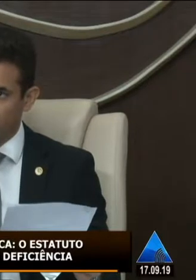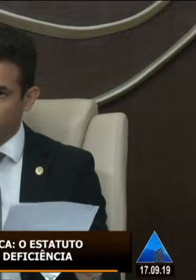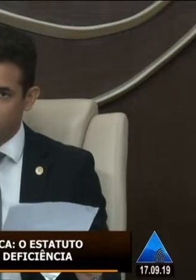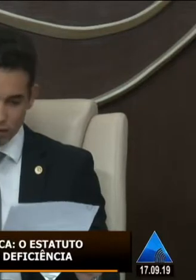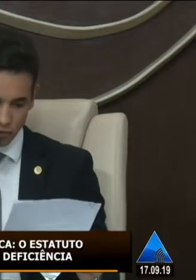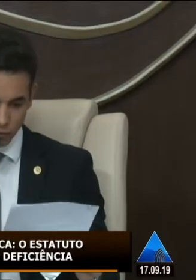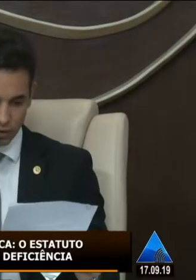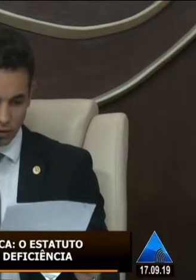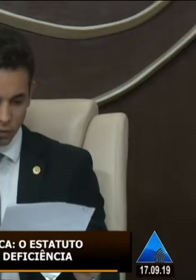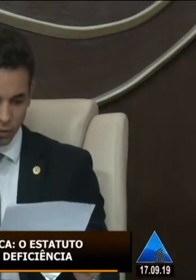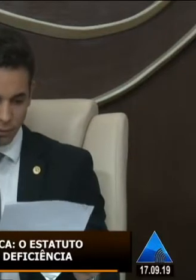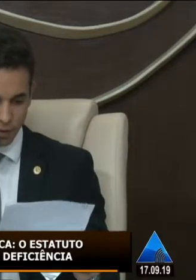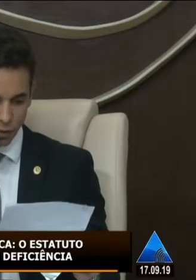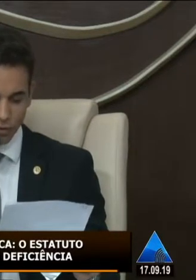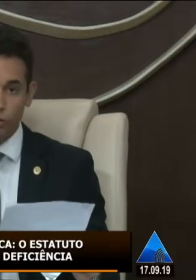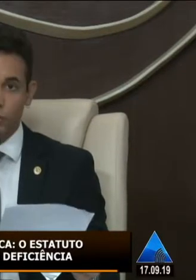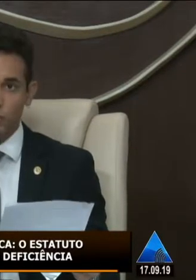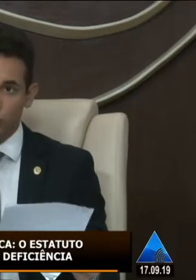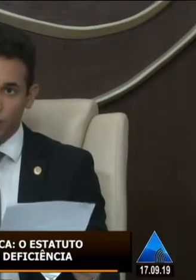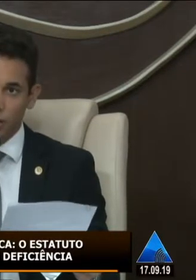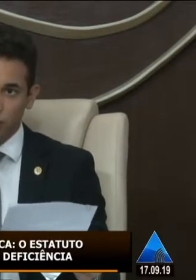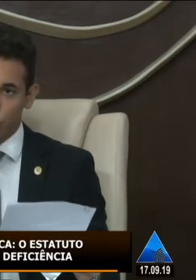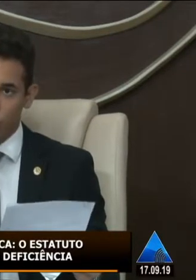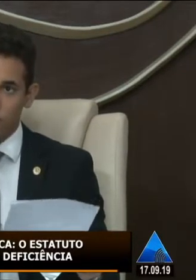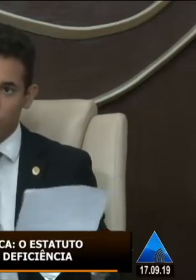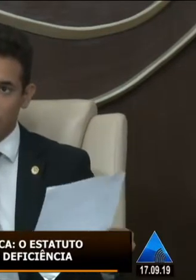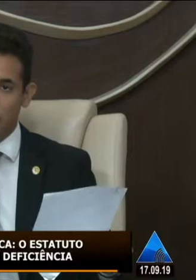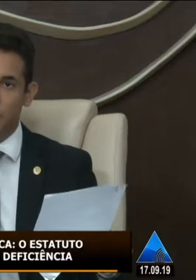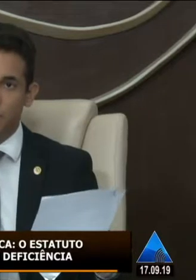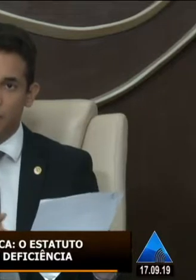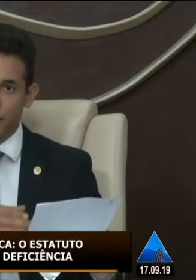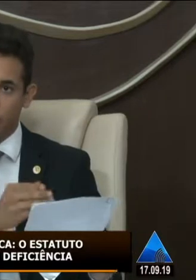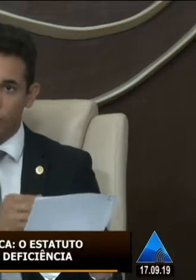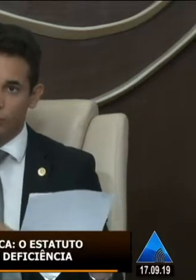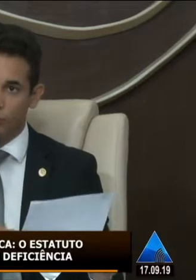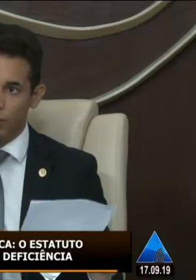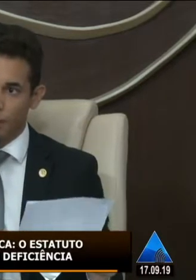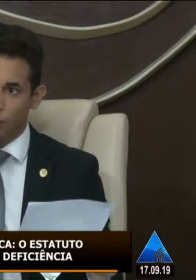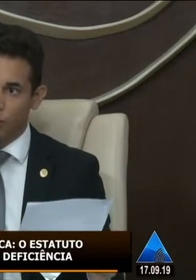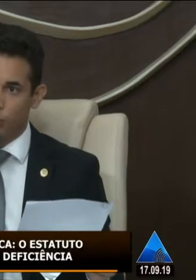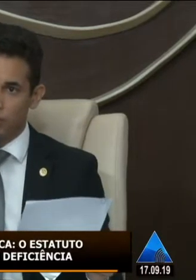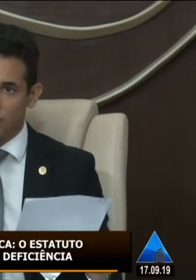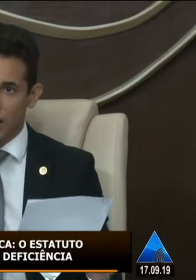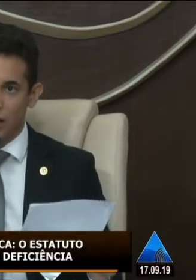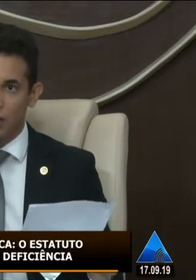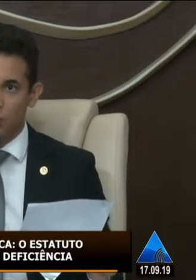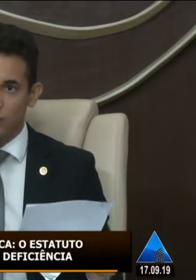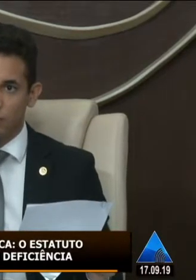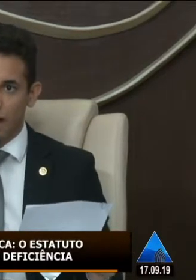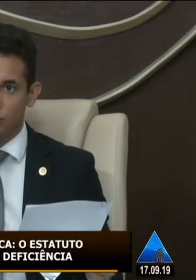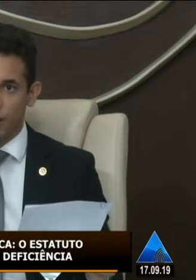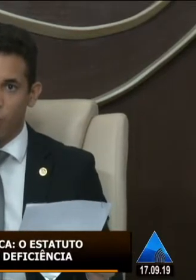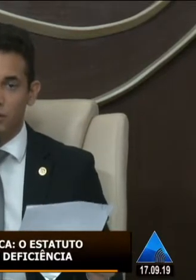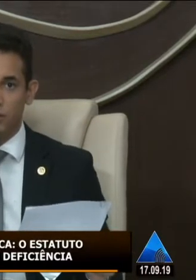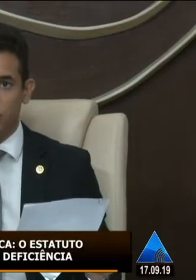juntar por exemplo três que eu vi aqui de alguma de alguma instituição três ou dois se unirem para que um possa falar para oportunizar o